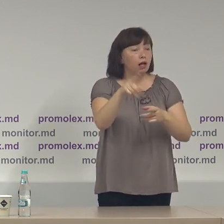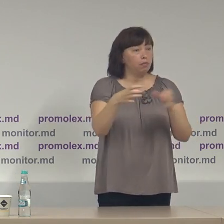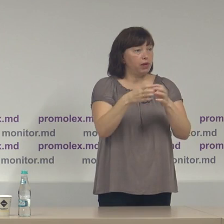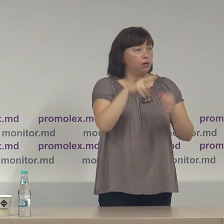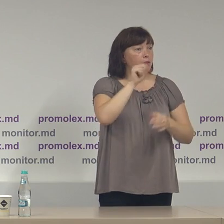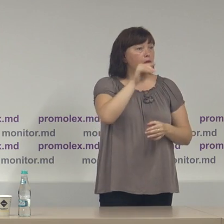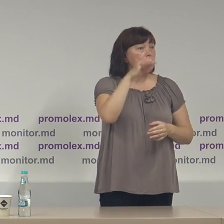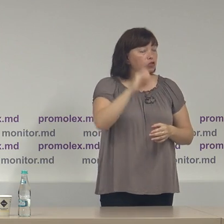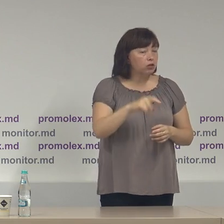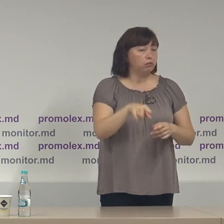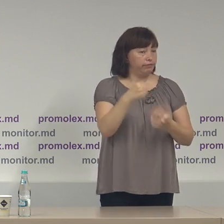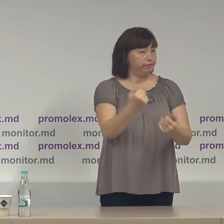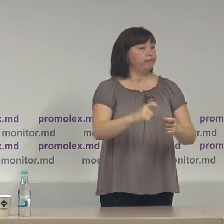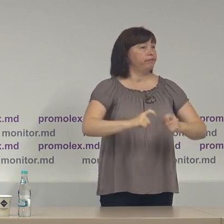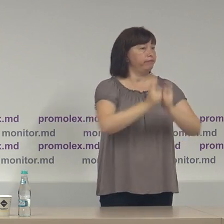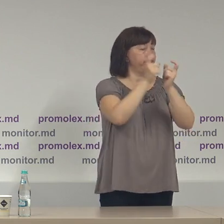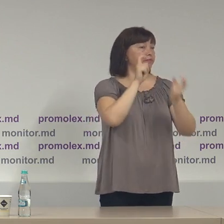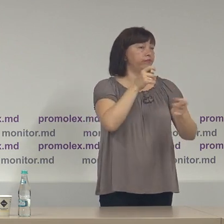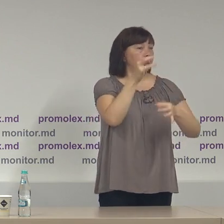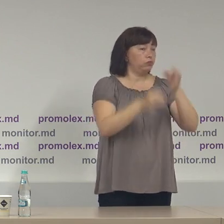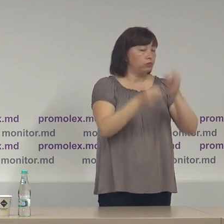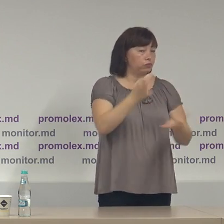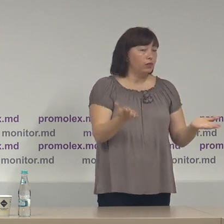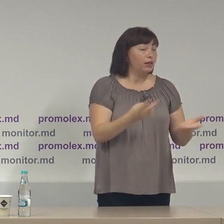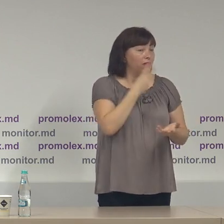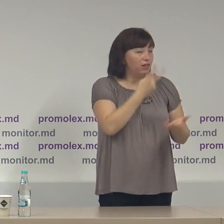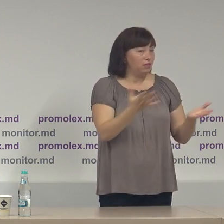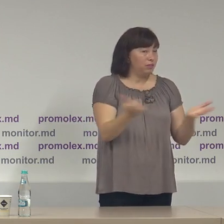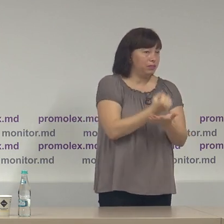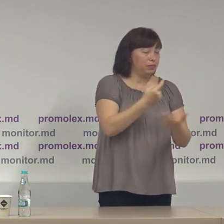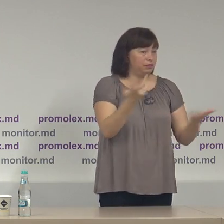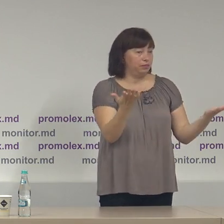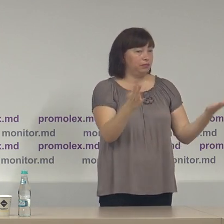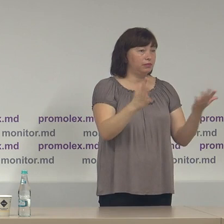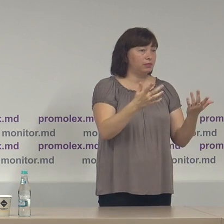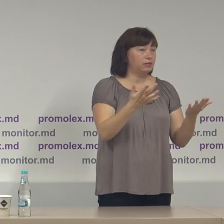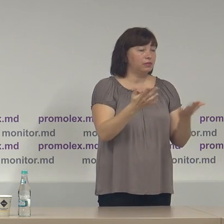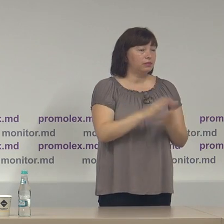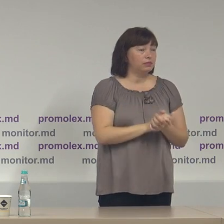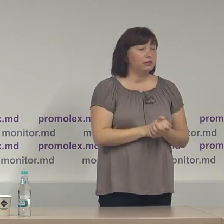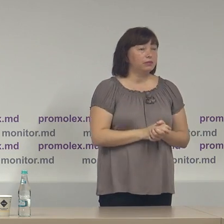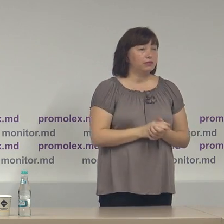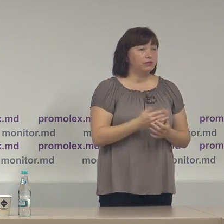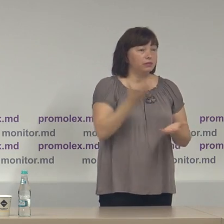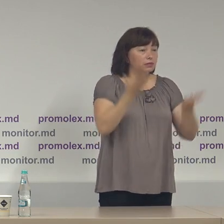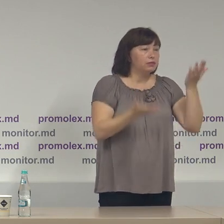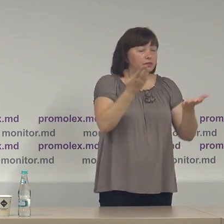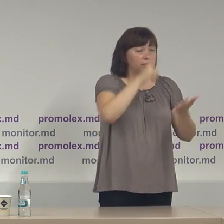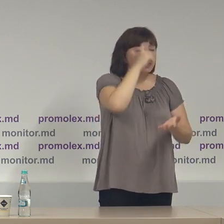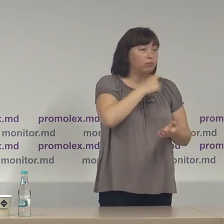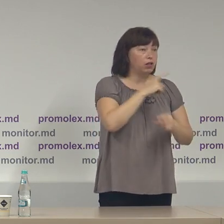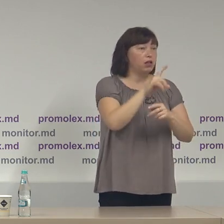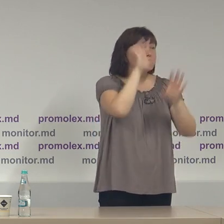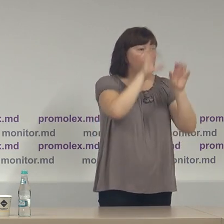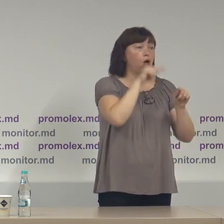se află în litigiu deci iarăși vedem interpretarea diferențiată a anumitor norme ale